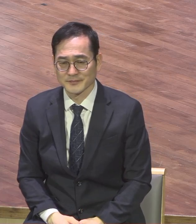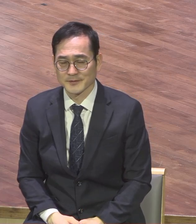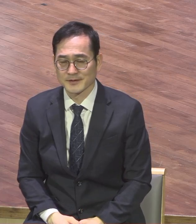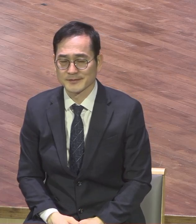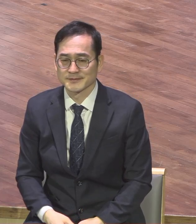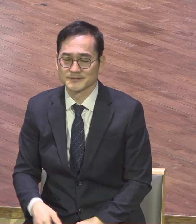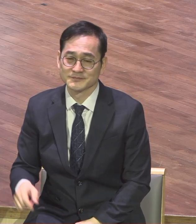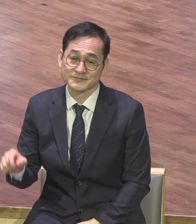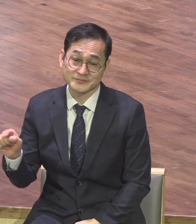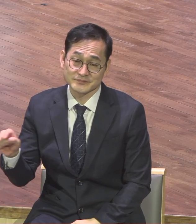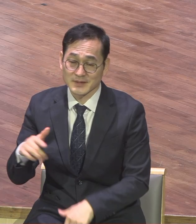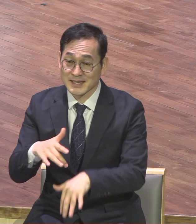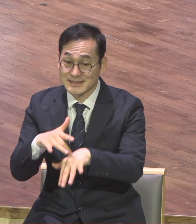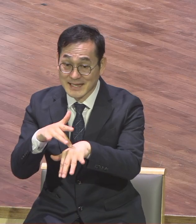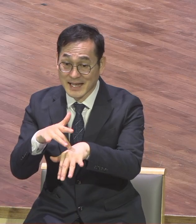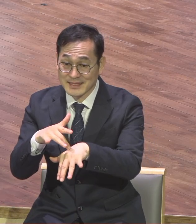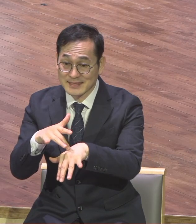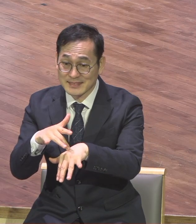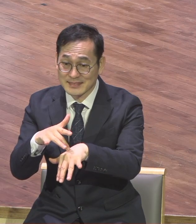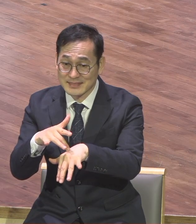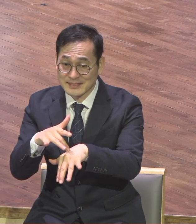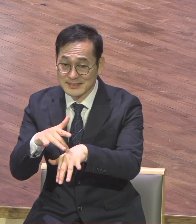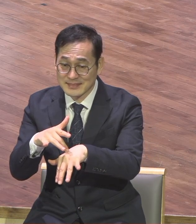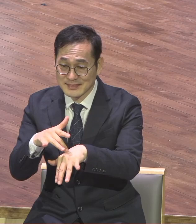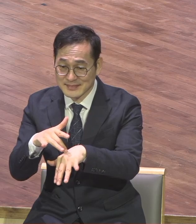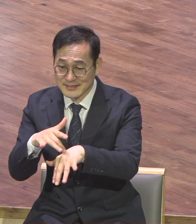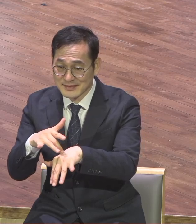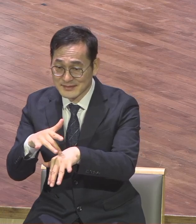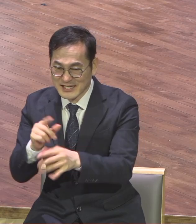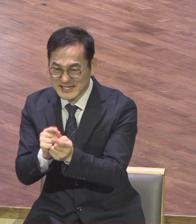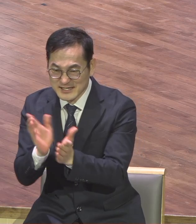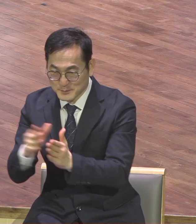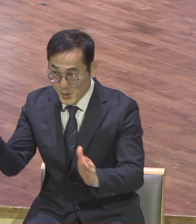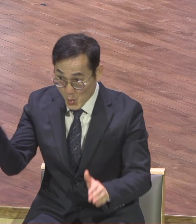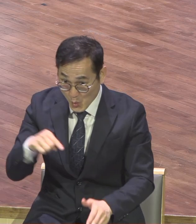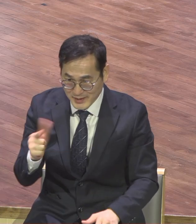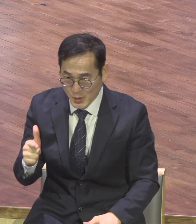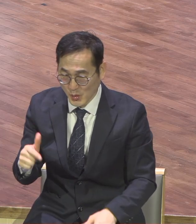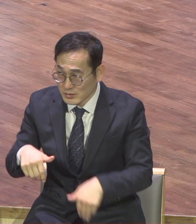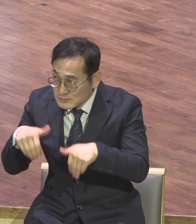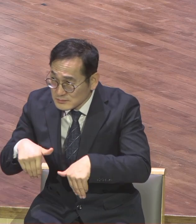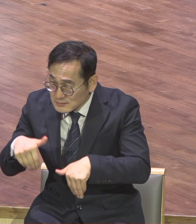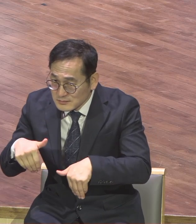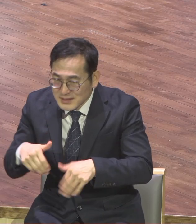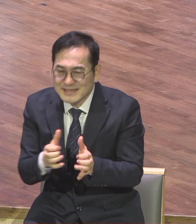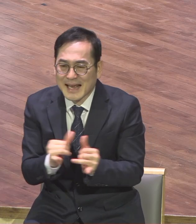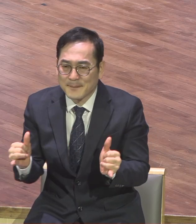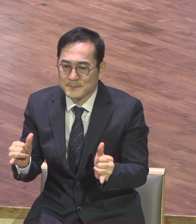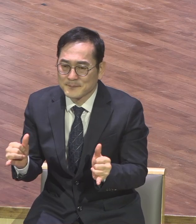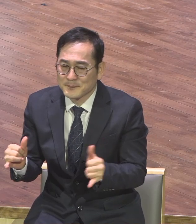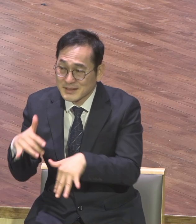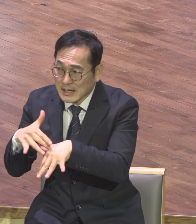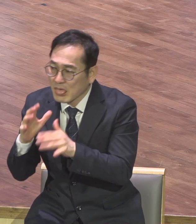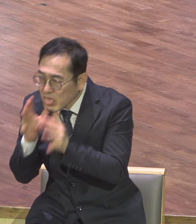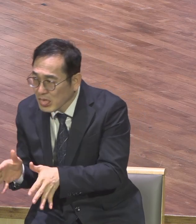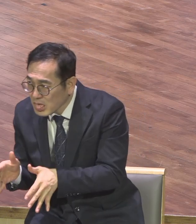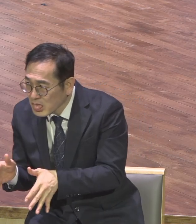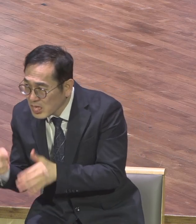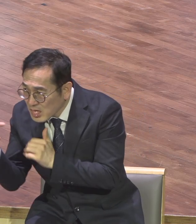사단이 심부름하는 사람들이 있어요 사단이 심부름하는 사람들이 교회의 부흥을 방해합니다 심지어